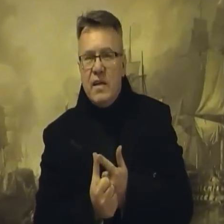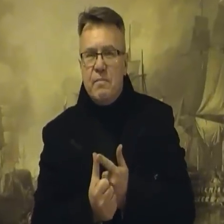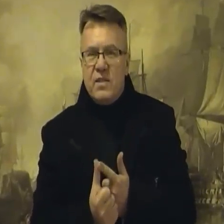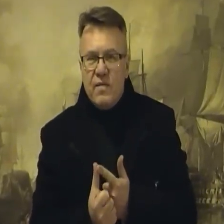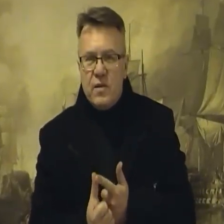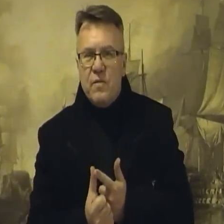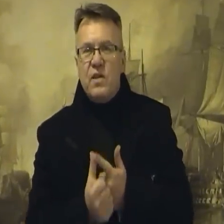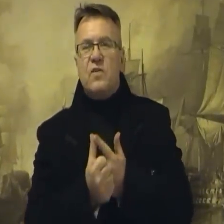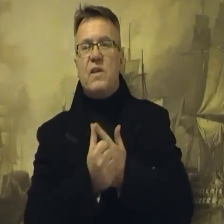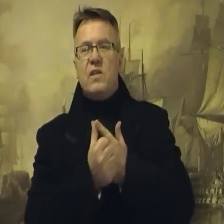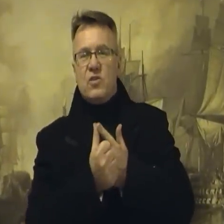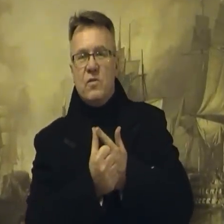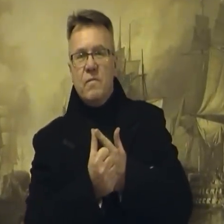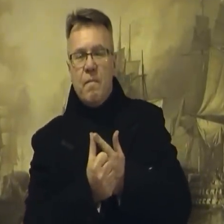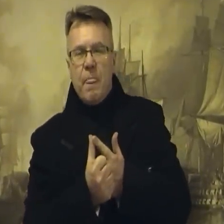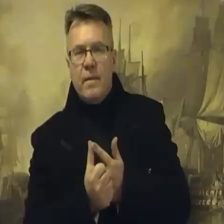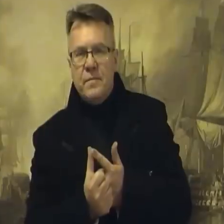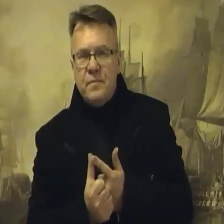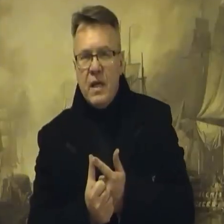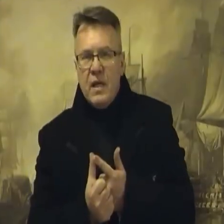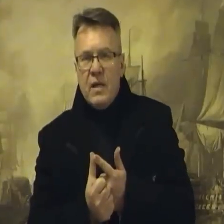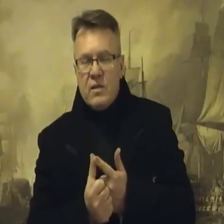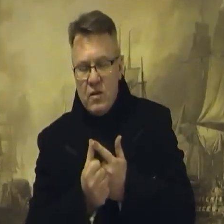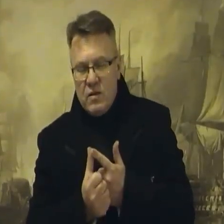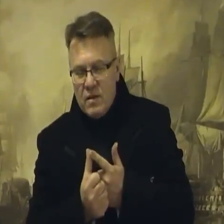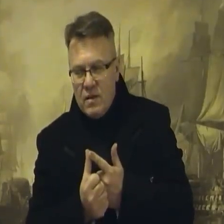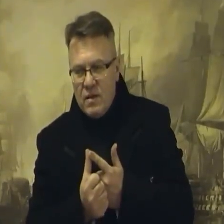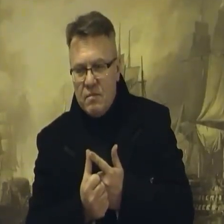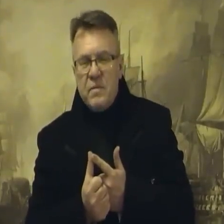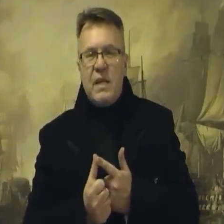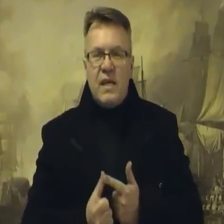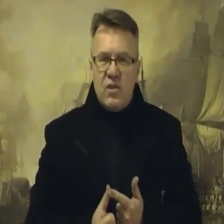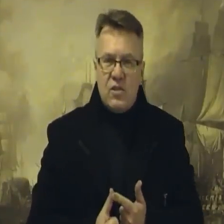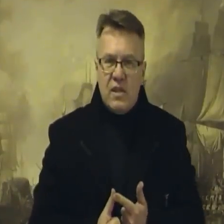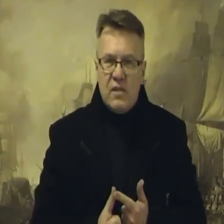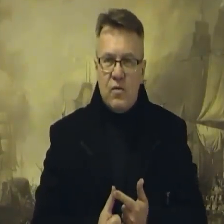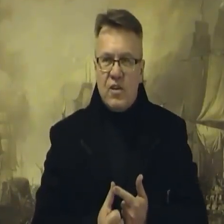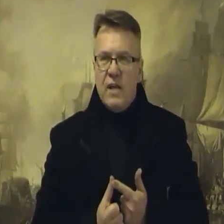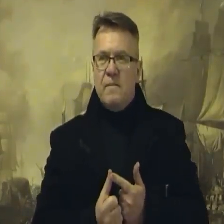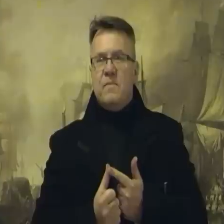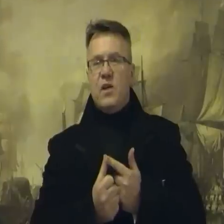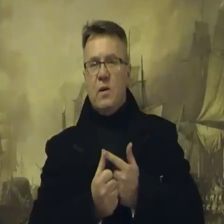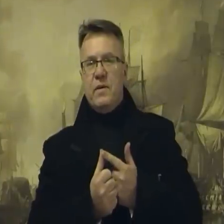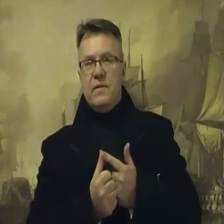i postawiliśmy wieżę wiertniczą, to mamy gigantyczne złoża Europy.